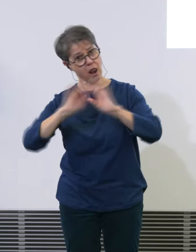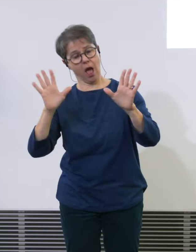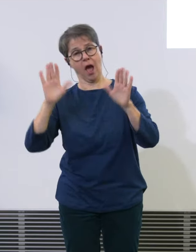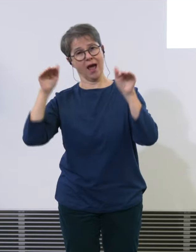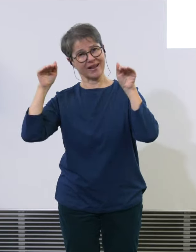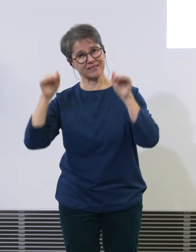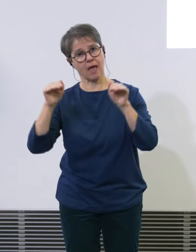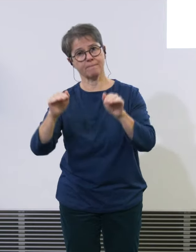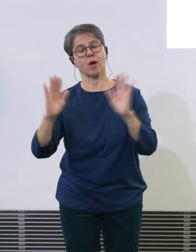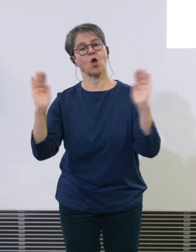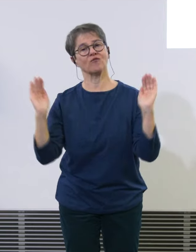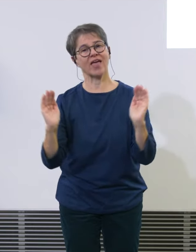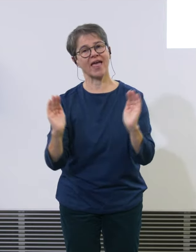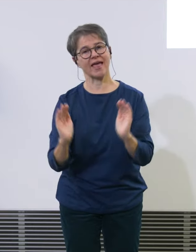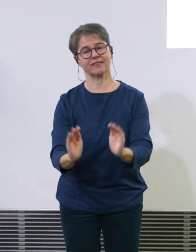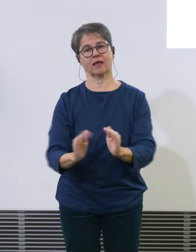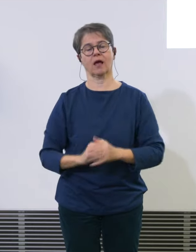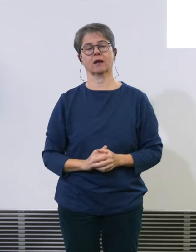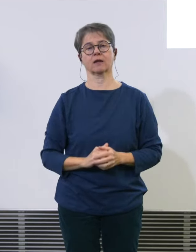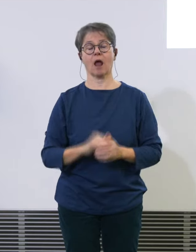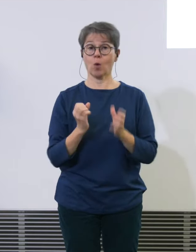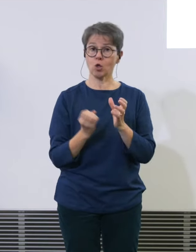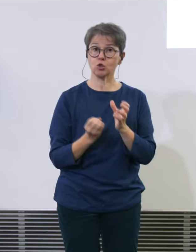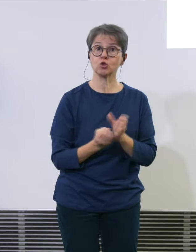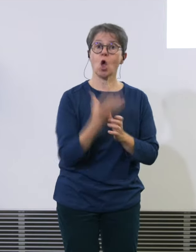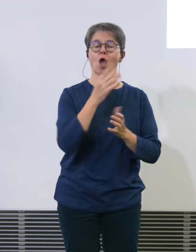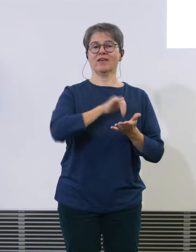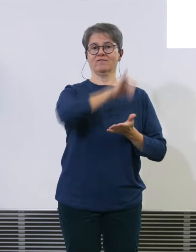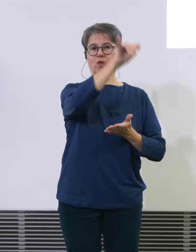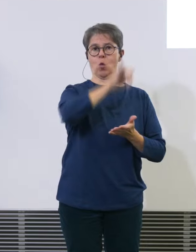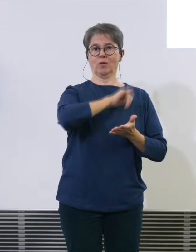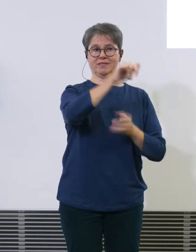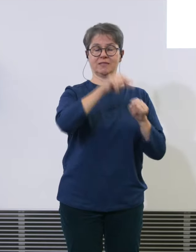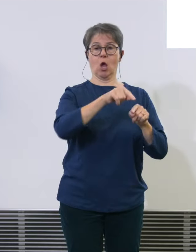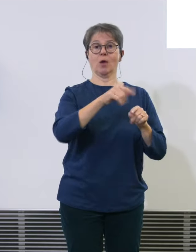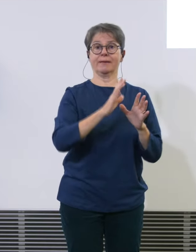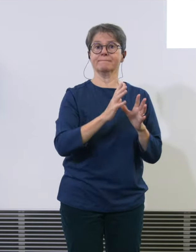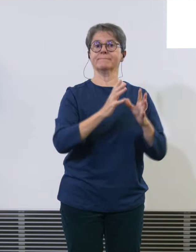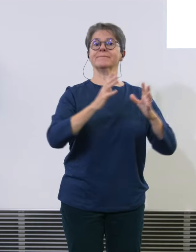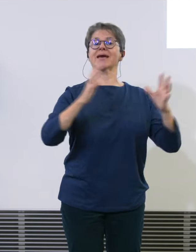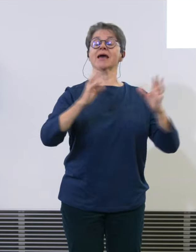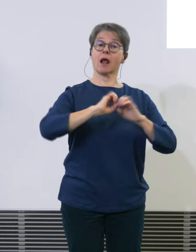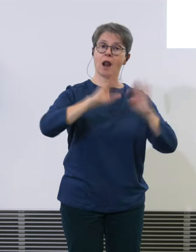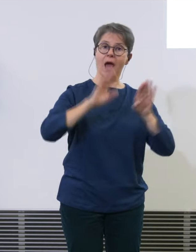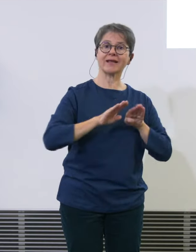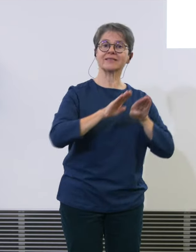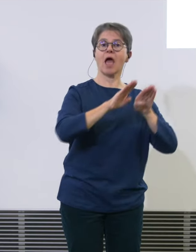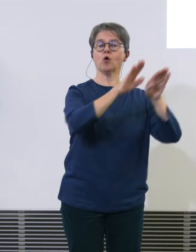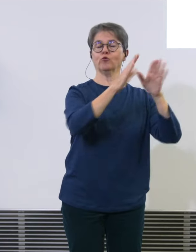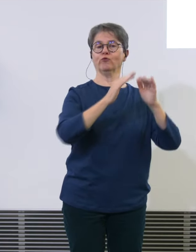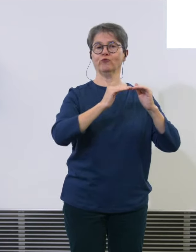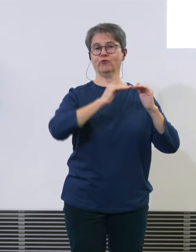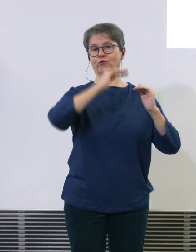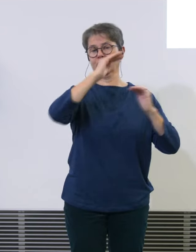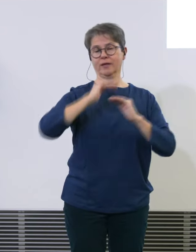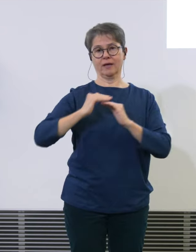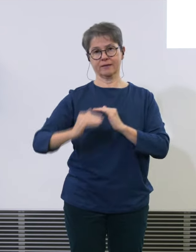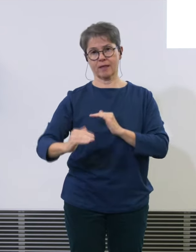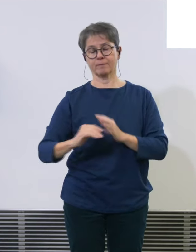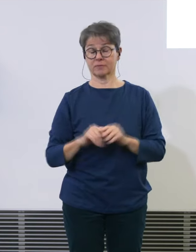von den neueren Flugzeuge geht klar nach oben. Und das ist wichtig, meine Damen und Herren, das ist wichtig.